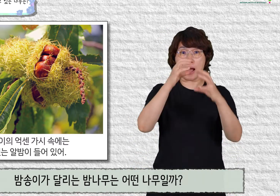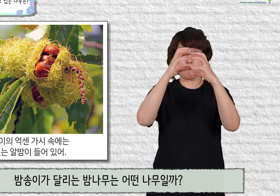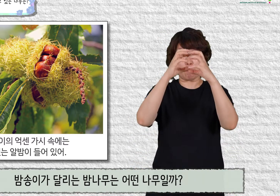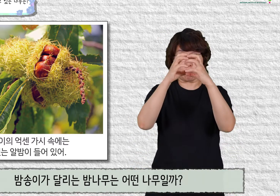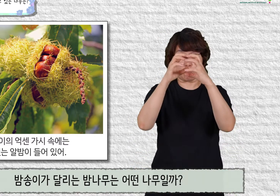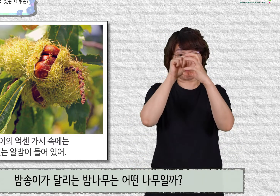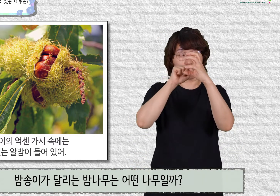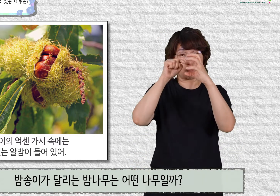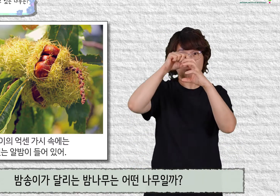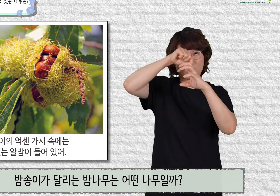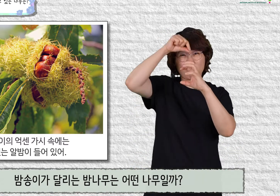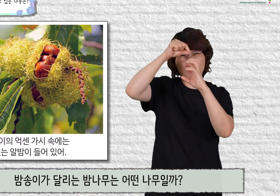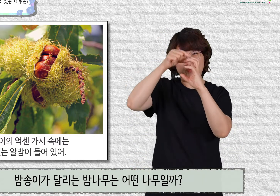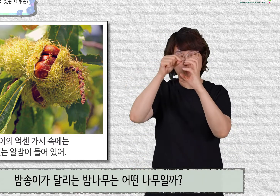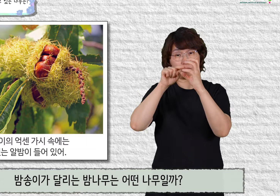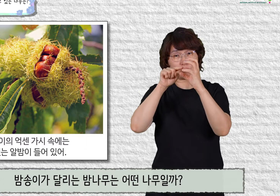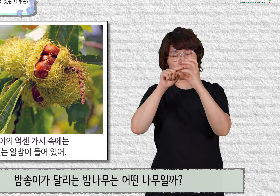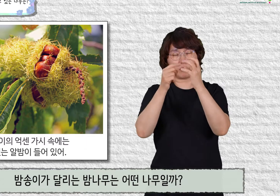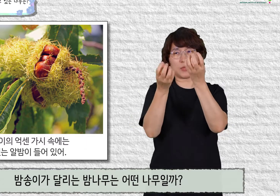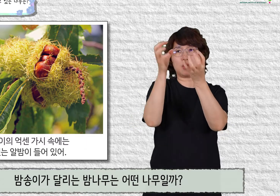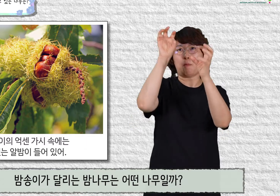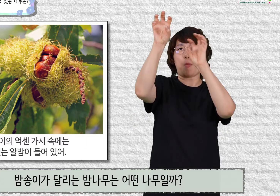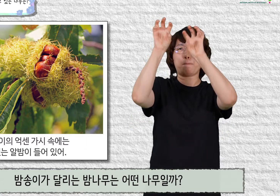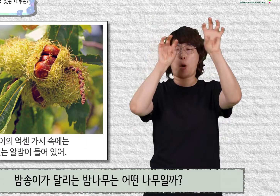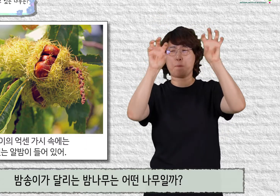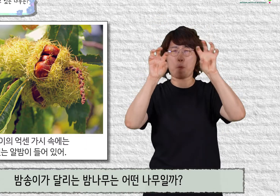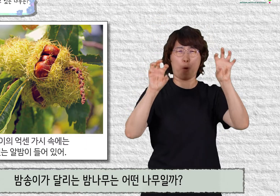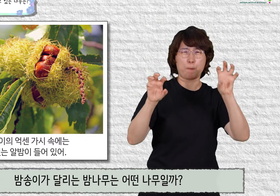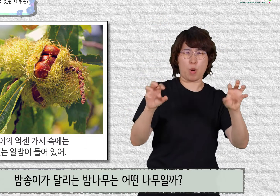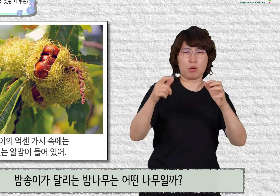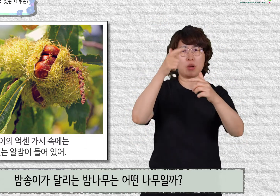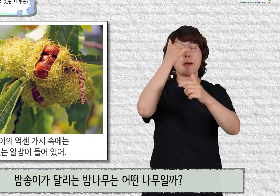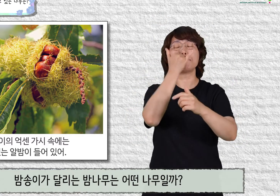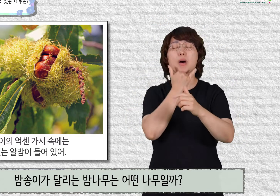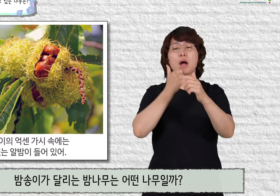밤송이가 달리는 밤나무는 어떤 나무일까?